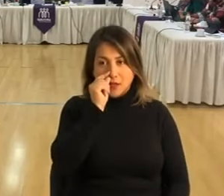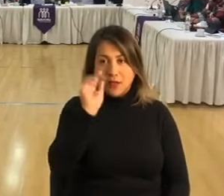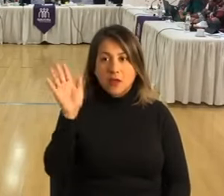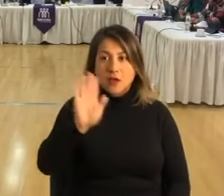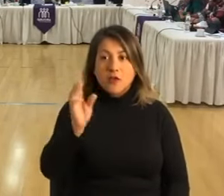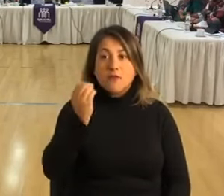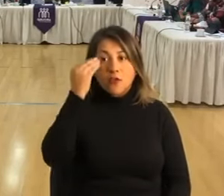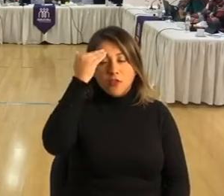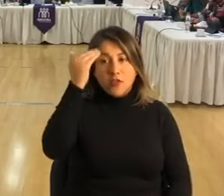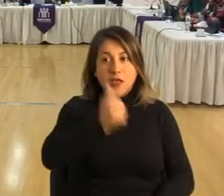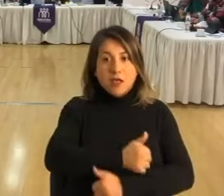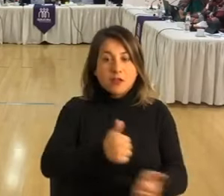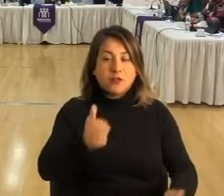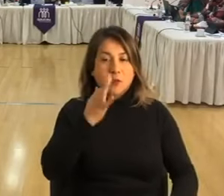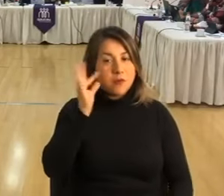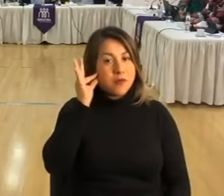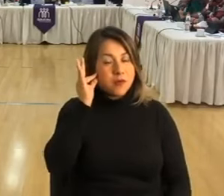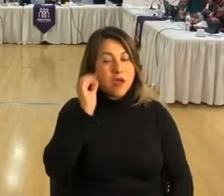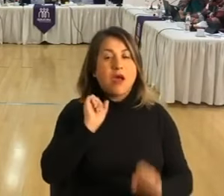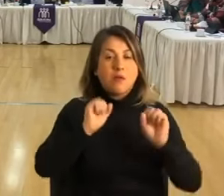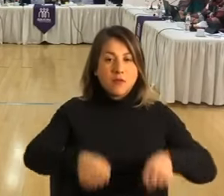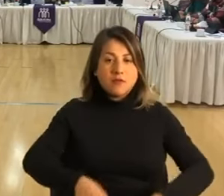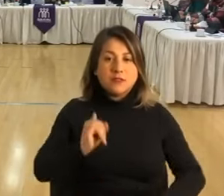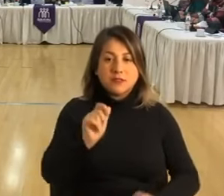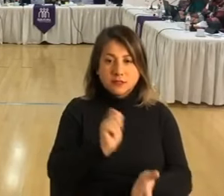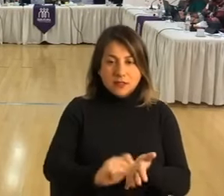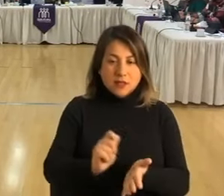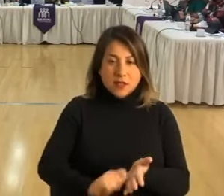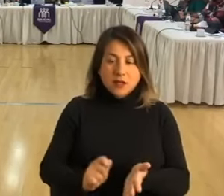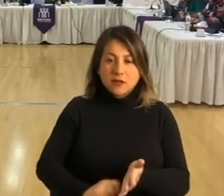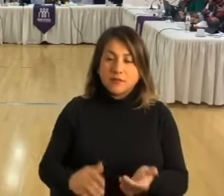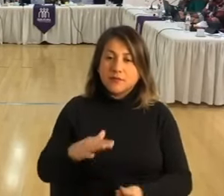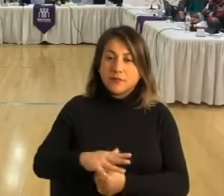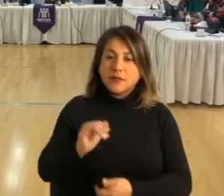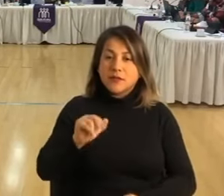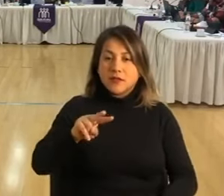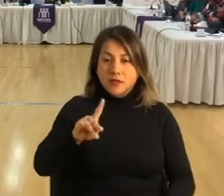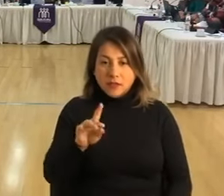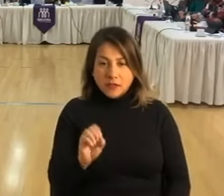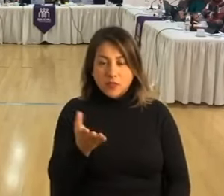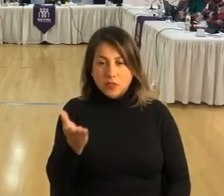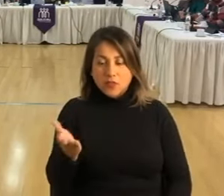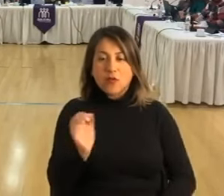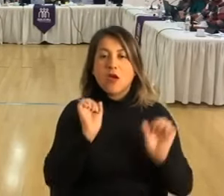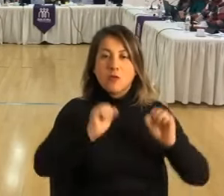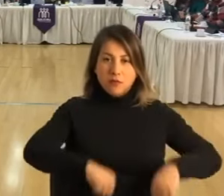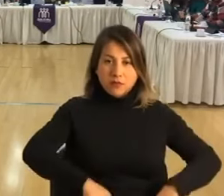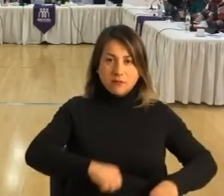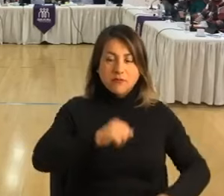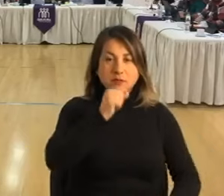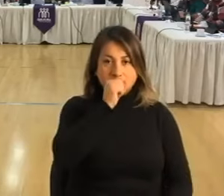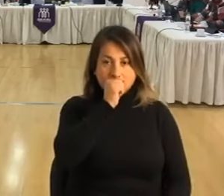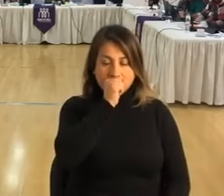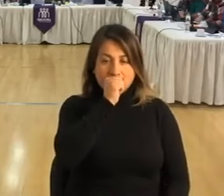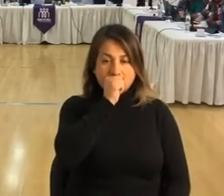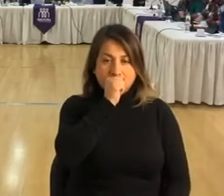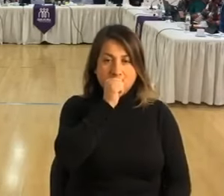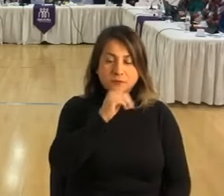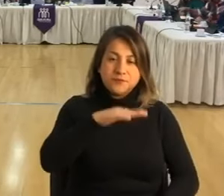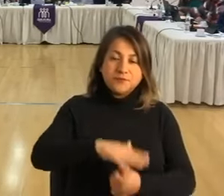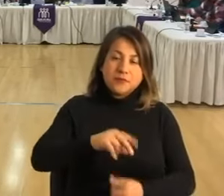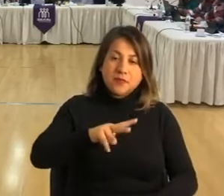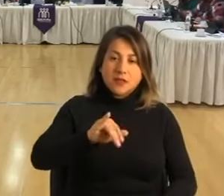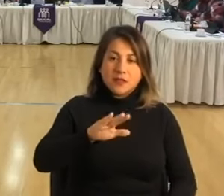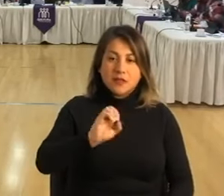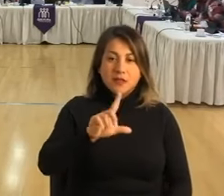Hola, buenos días a todos y todas. Sí, apruebo, don Eduardo. Consejera María Indo. Apruebo. Consejera